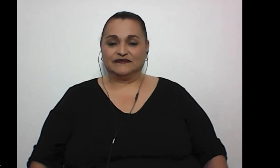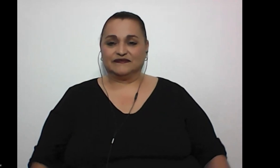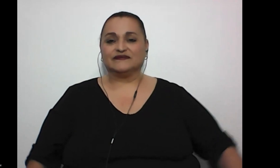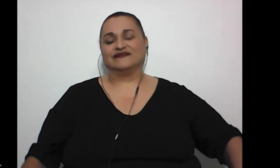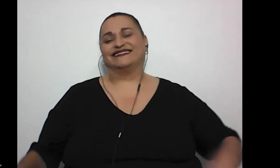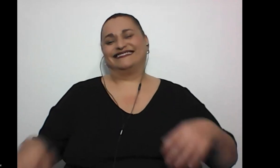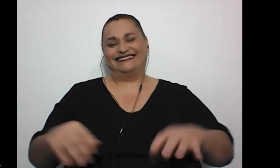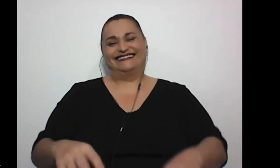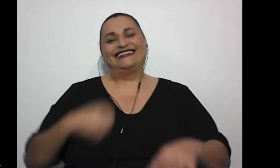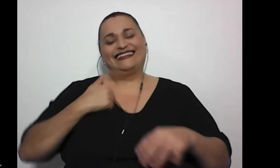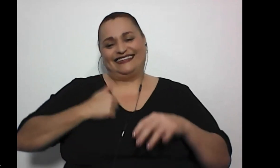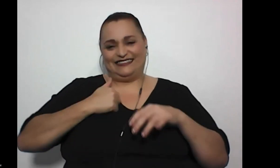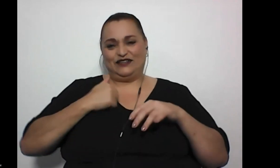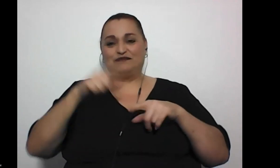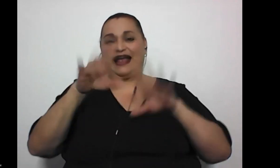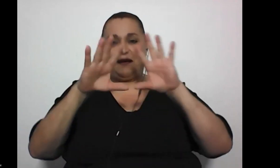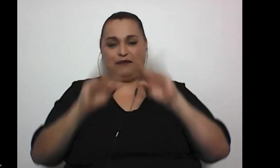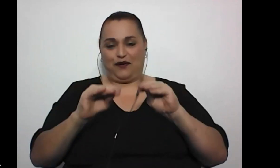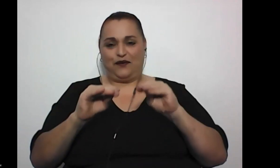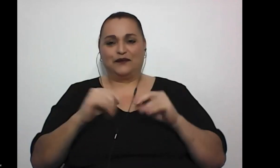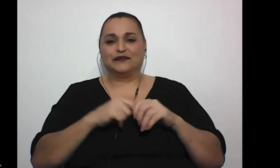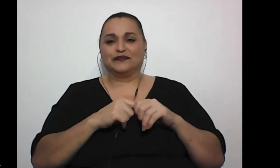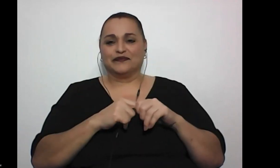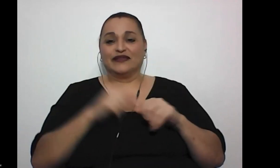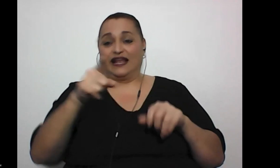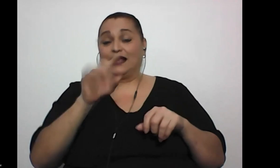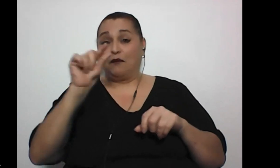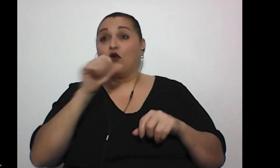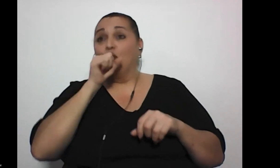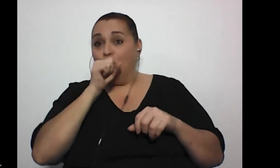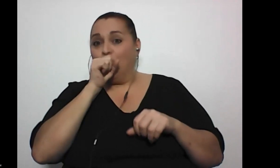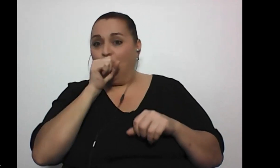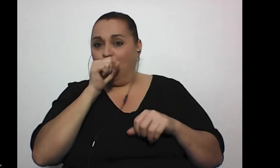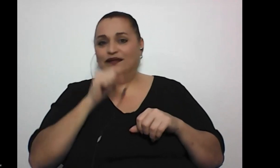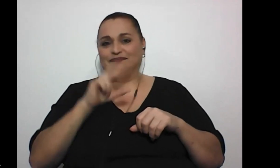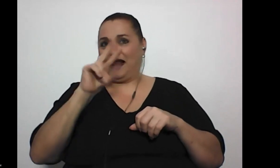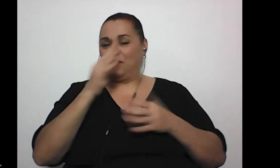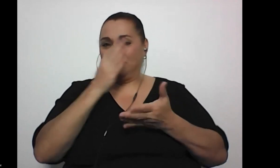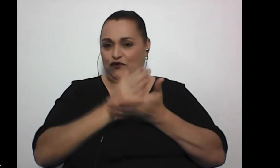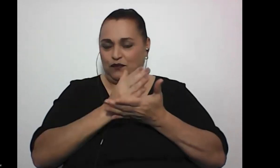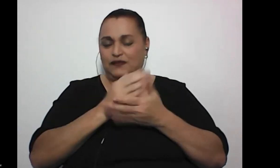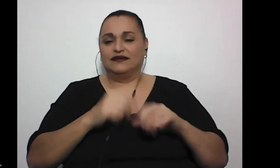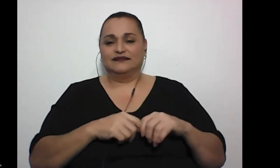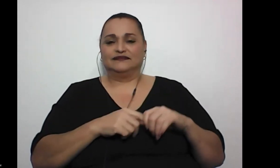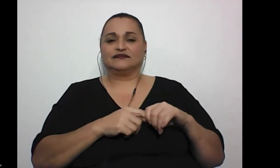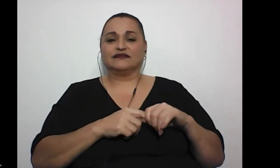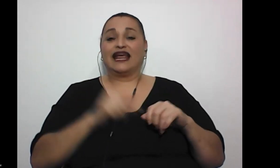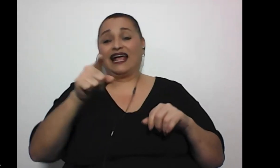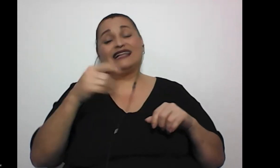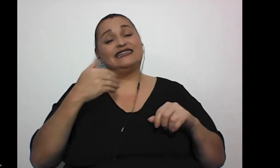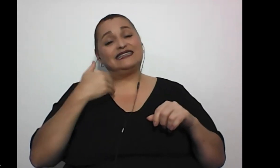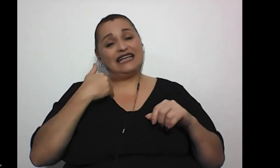Disculpe, apagué el micrófono porque he estado con un poco de tos, entonces, para no interrumpir, tengo